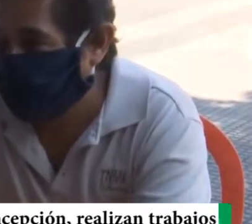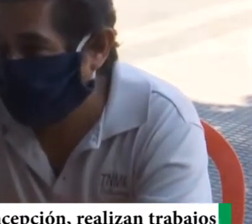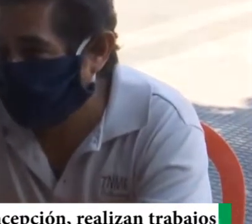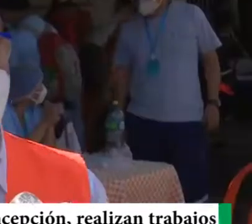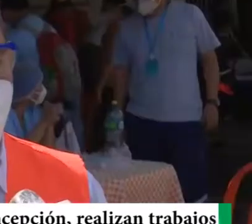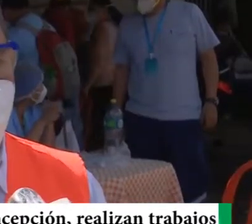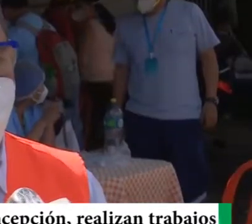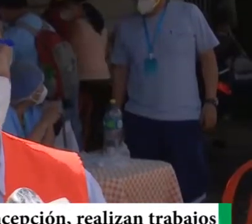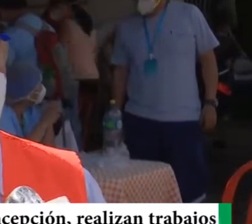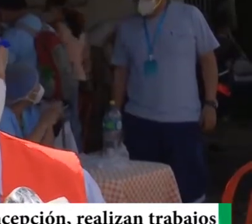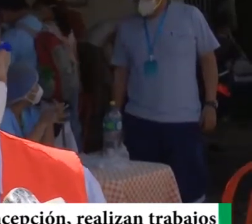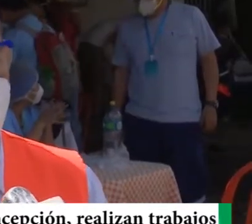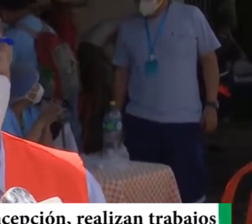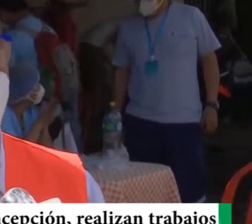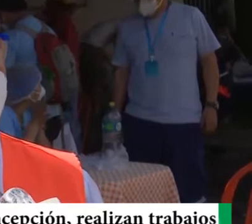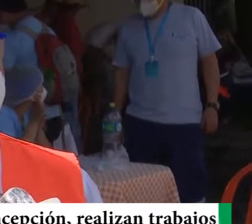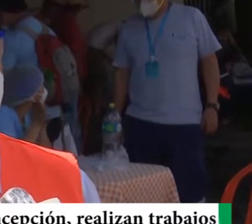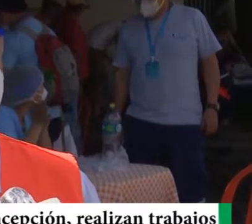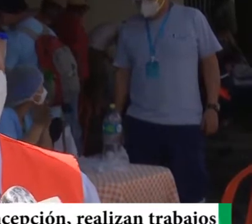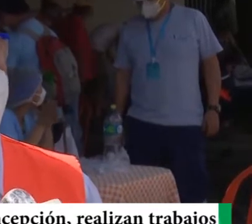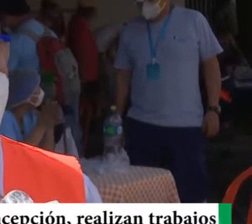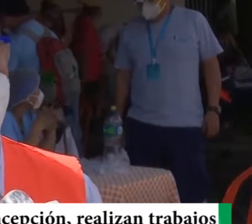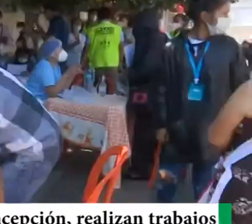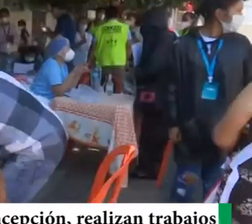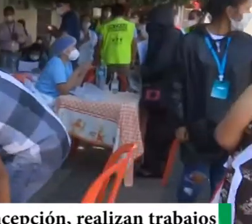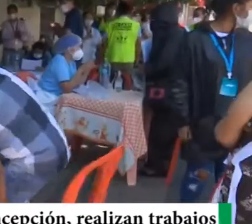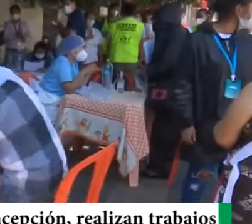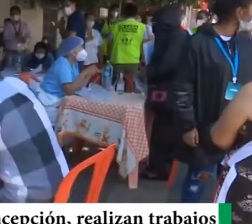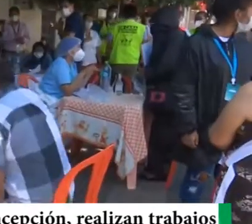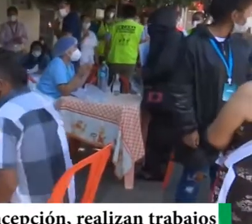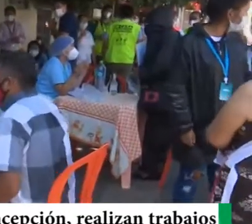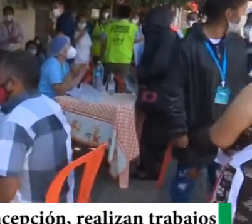municipal, nos complace, que los resultados, sean positivos.